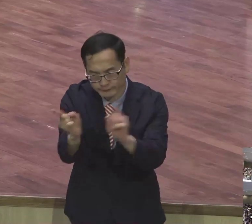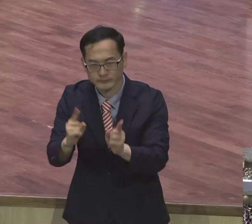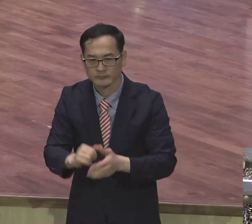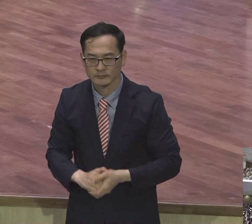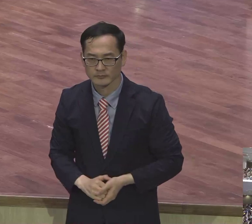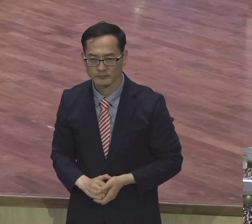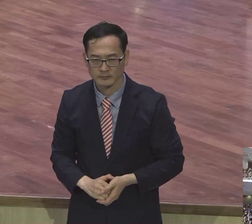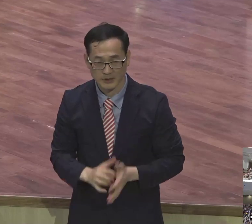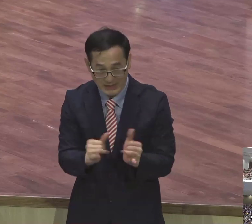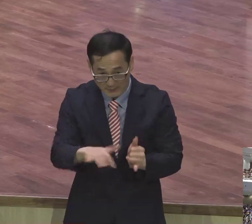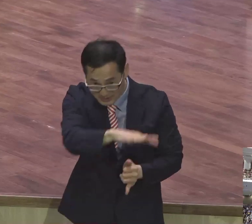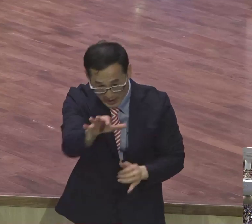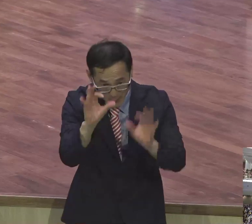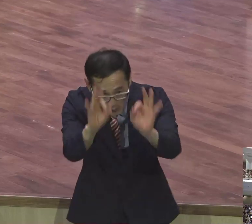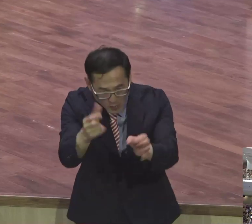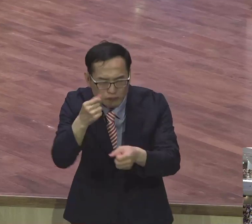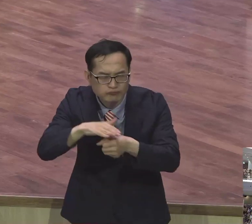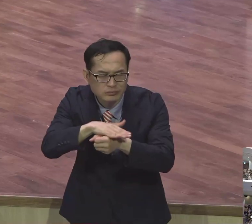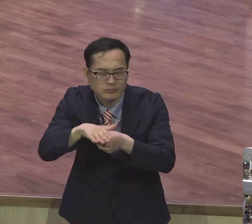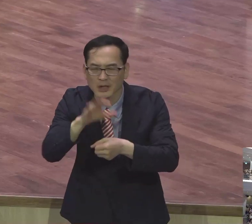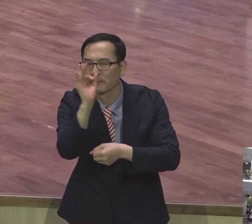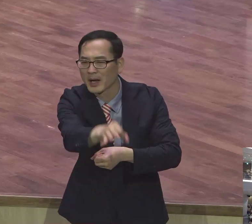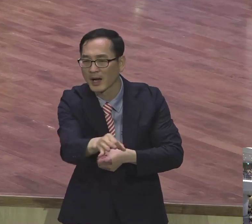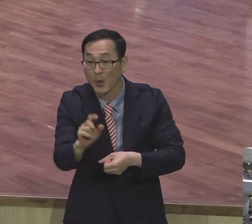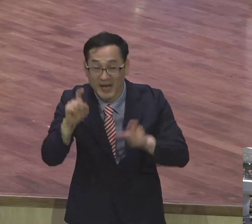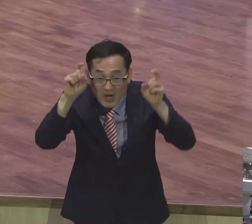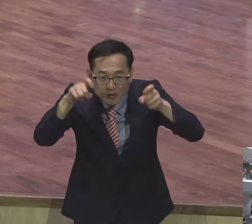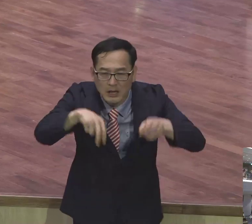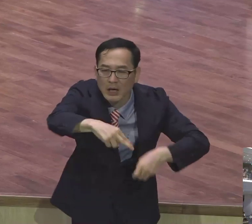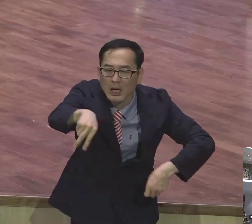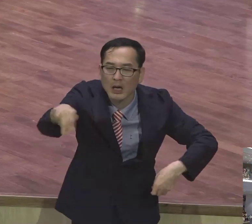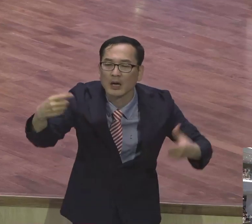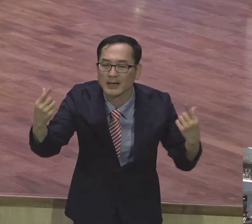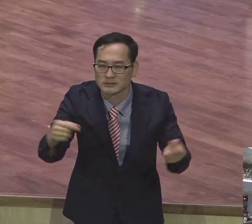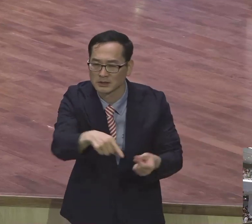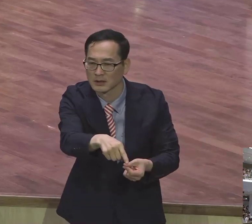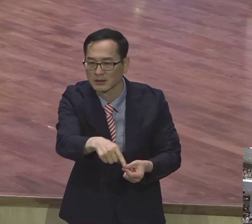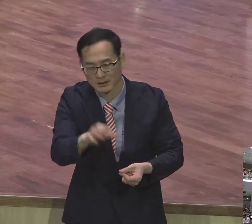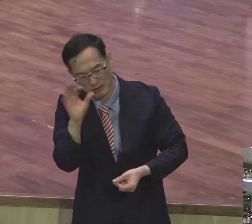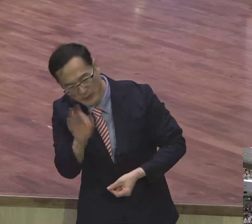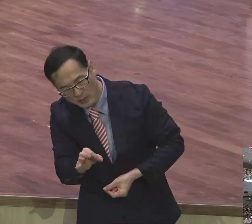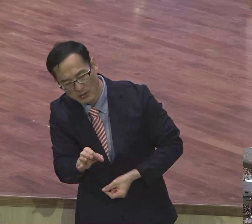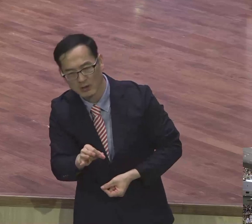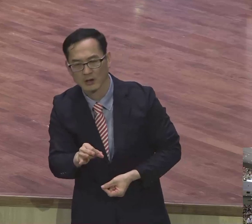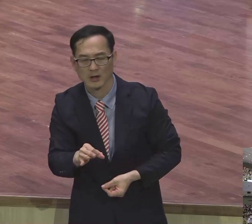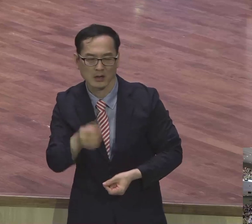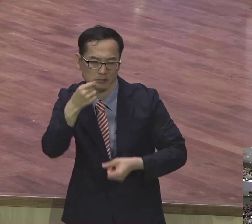보시고 불상 이기시니 이는 이는 이는 목잡는 양 같이 고생 기진 하므라